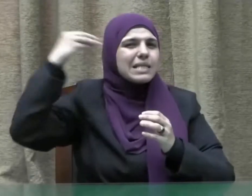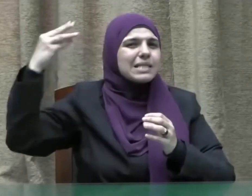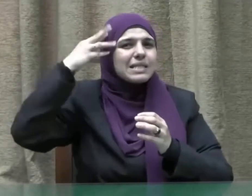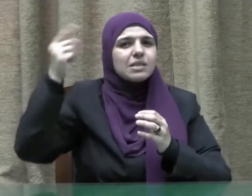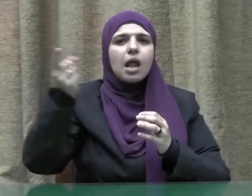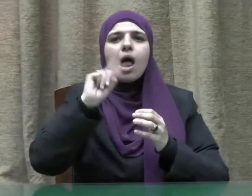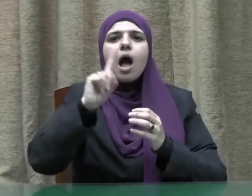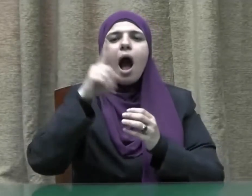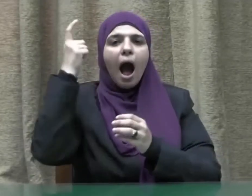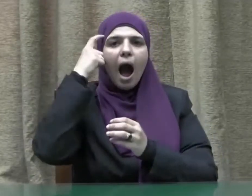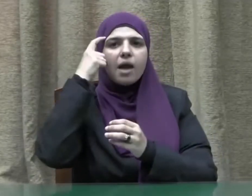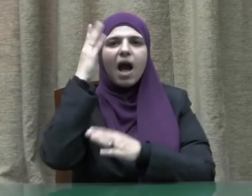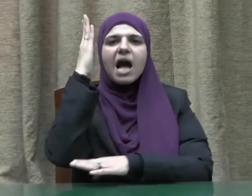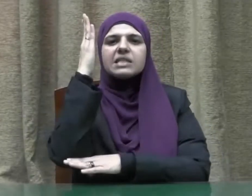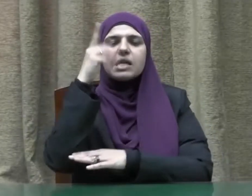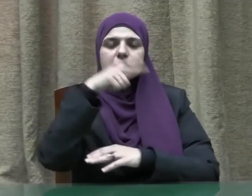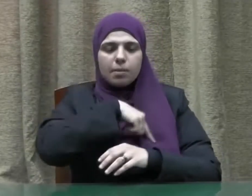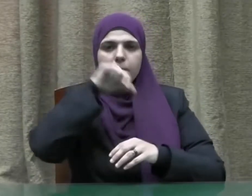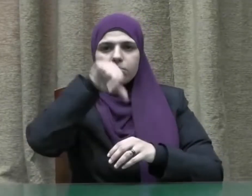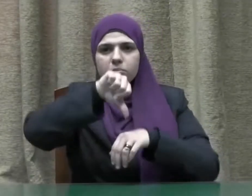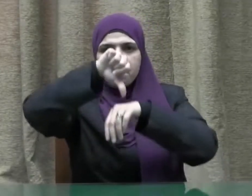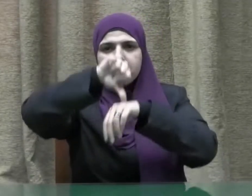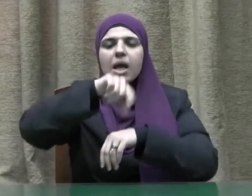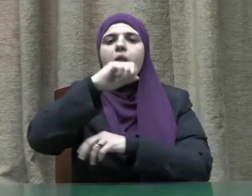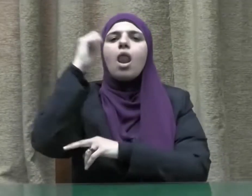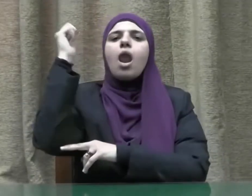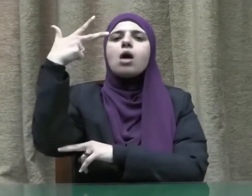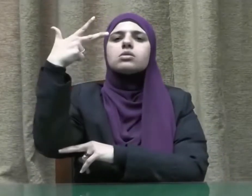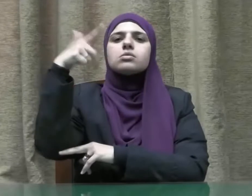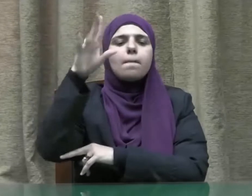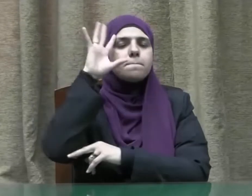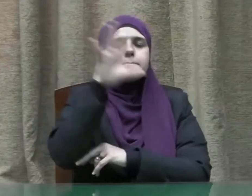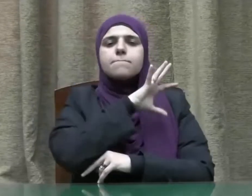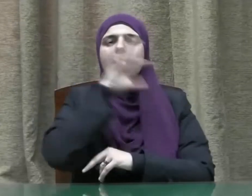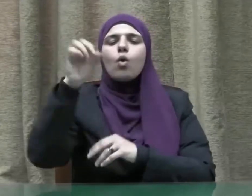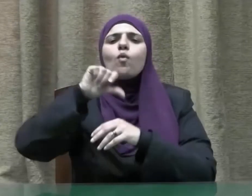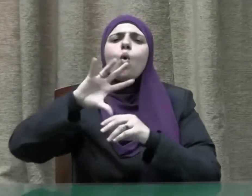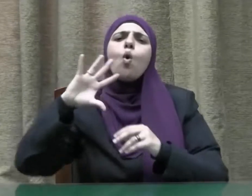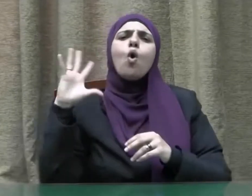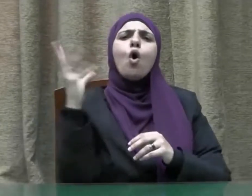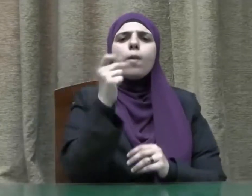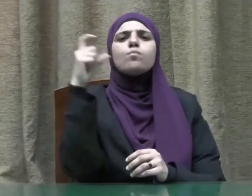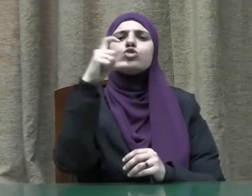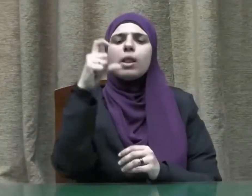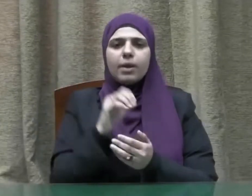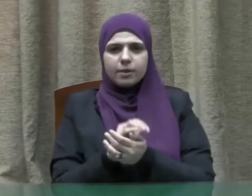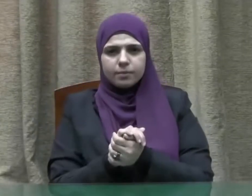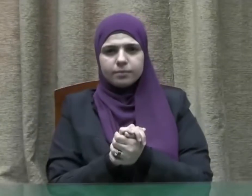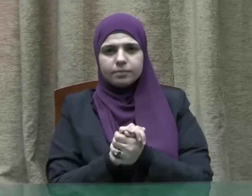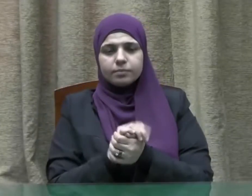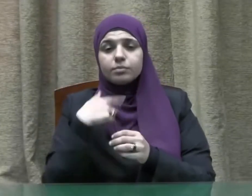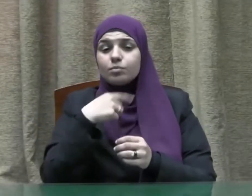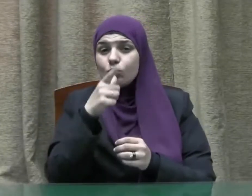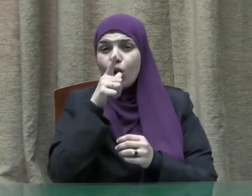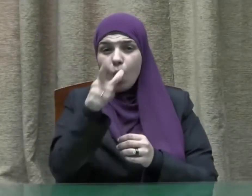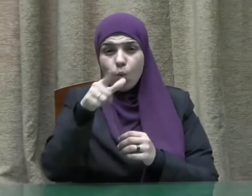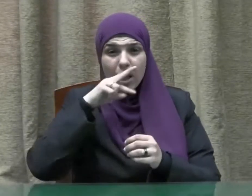القادمة مكانة وقدسية المسجد الأقصى لدى جميع المسلمين أقول